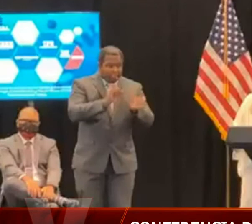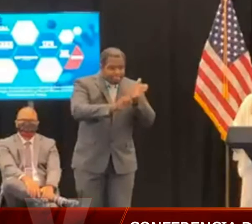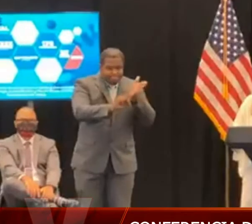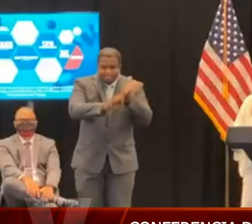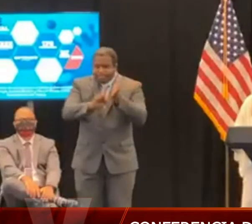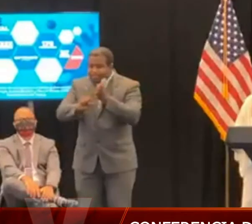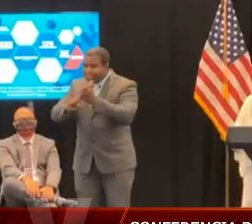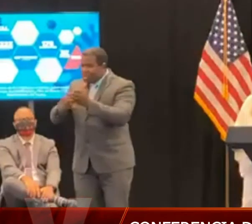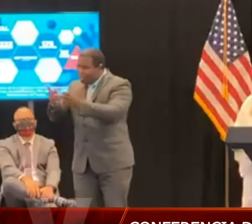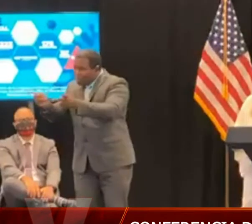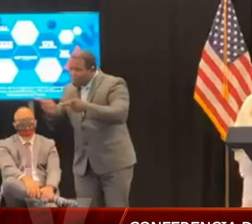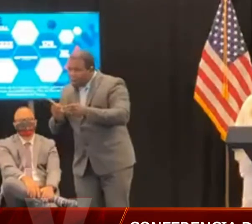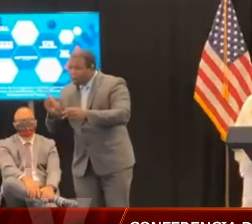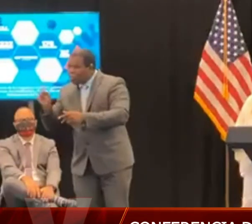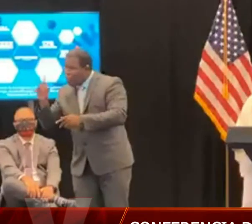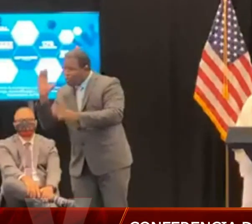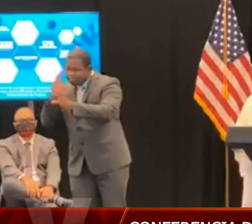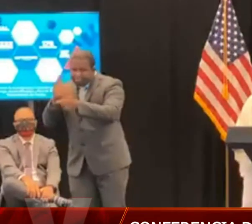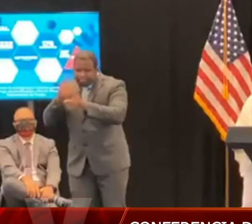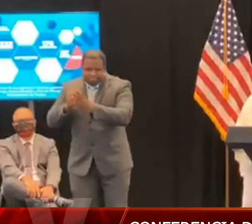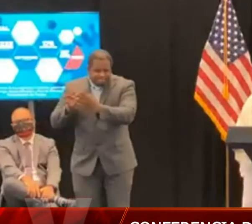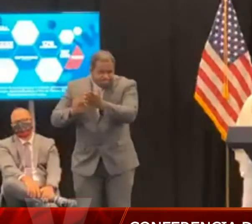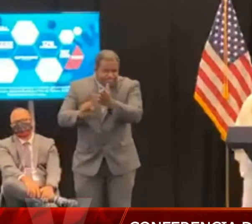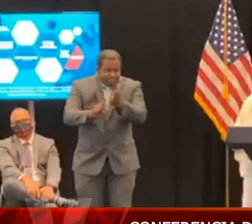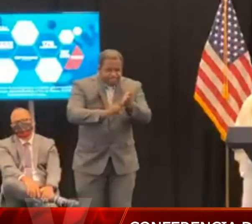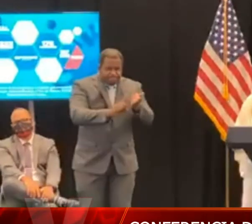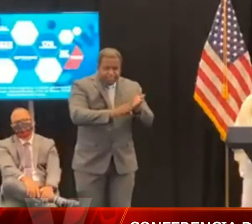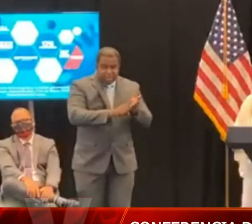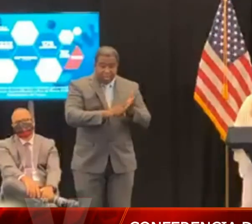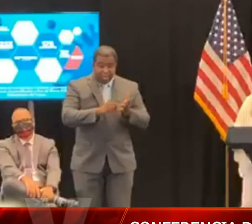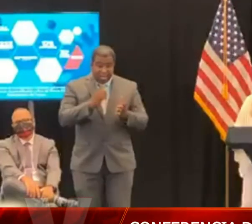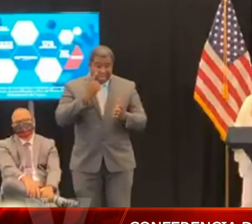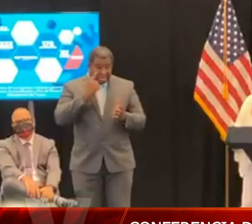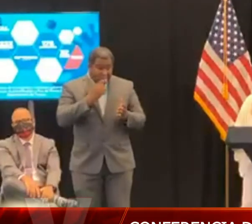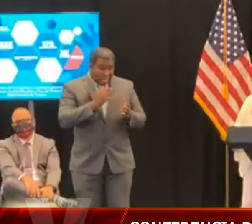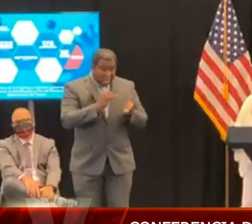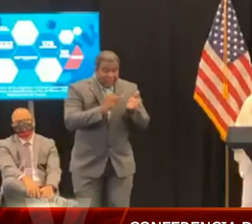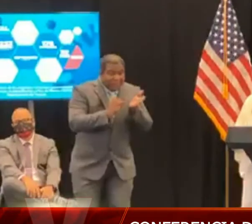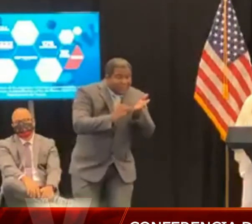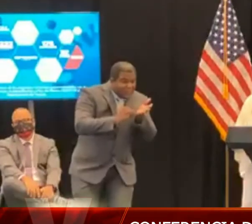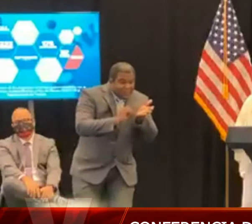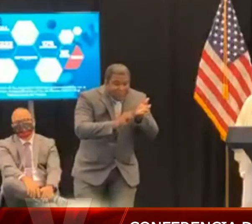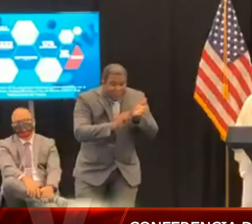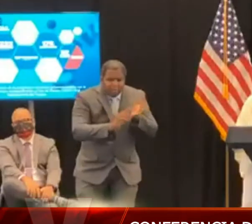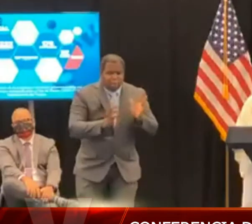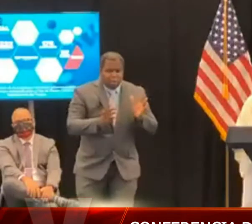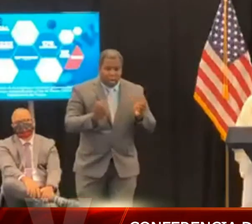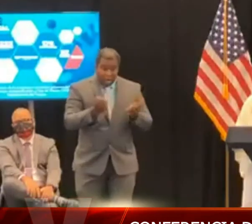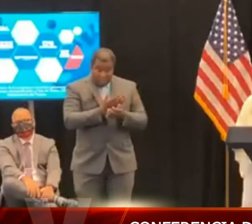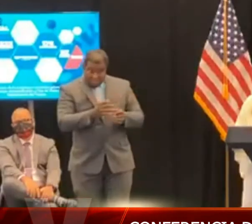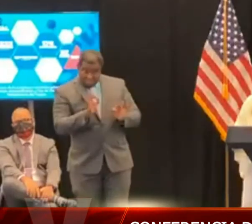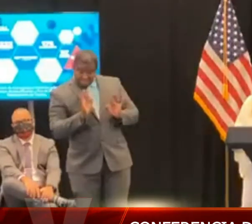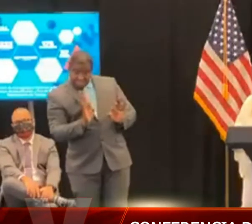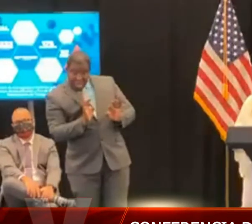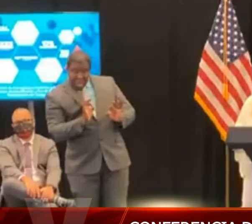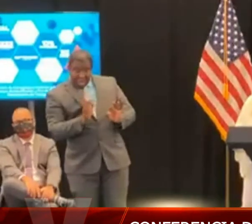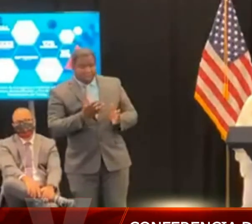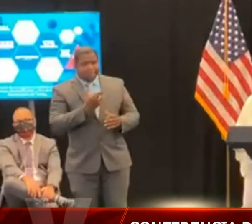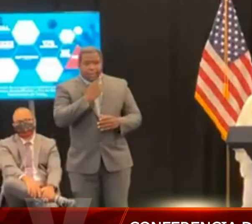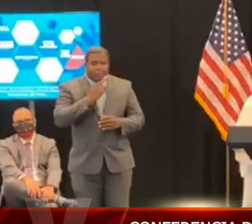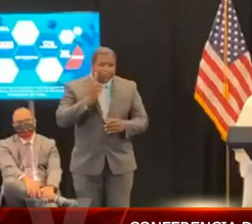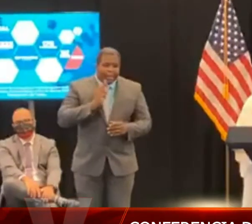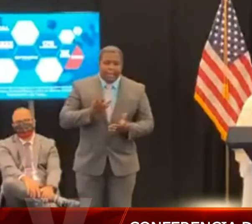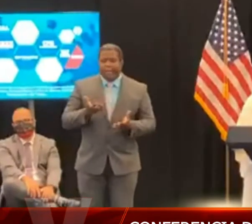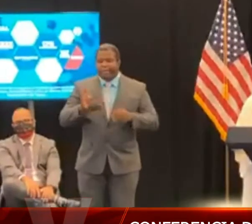efectuado 176 inspecciones, de las cuales solo 19 negocios no estaban en cumplimiento con la